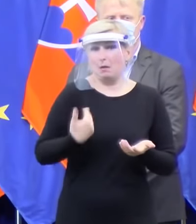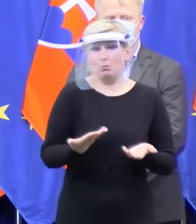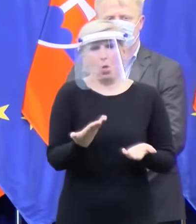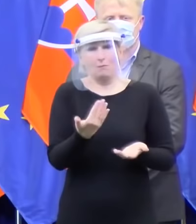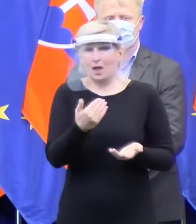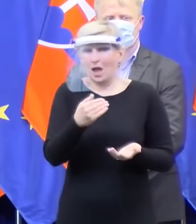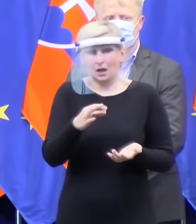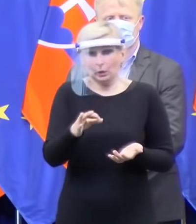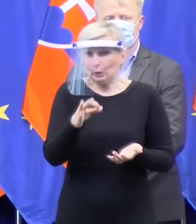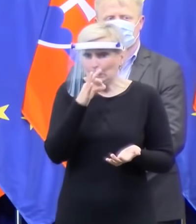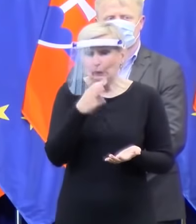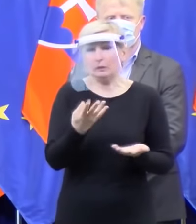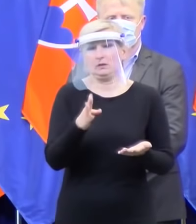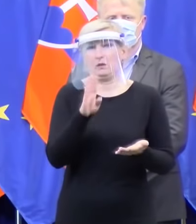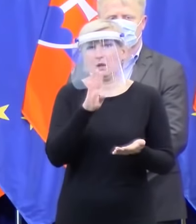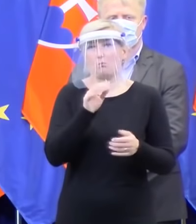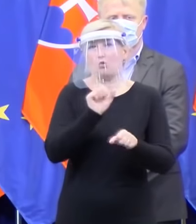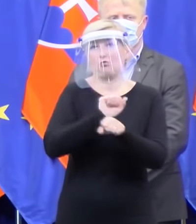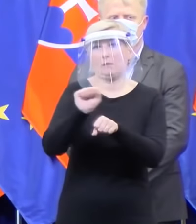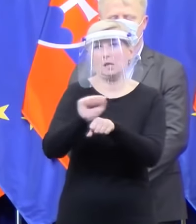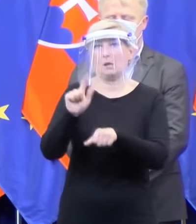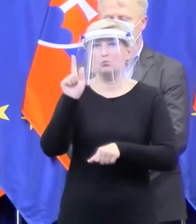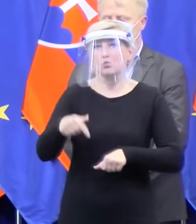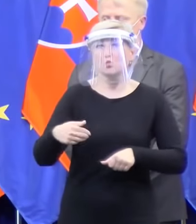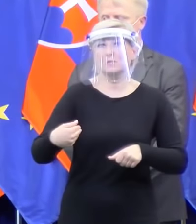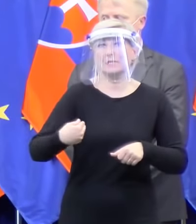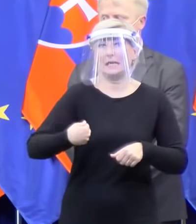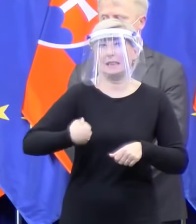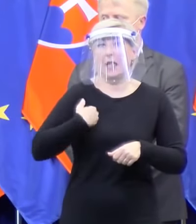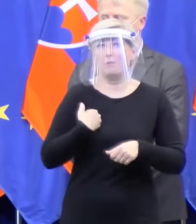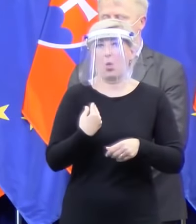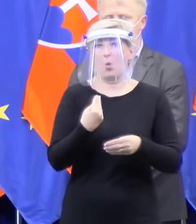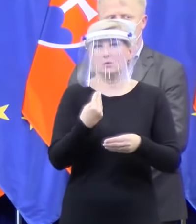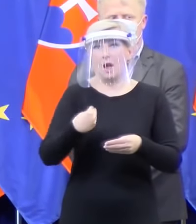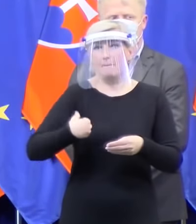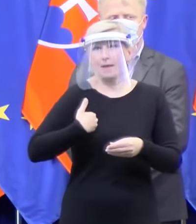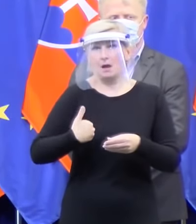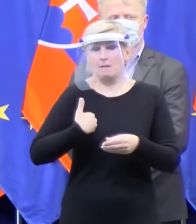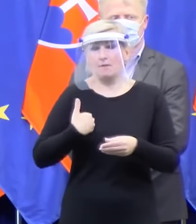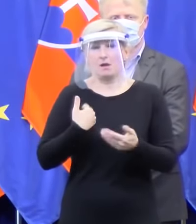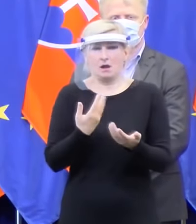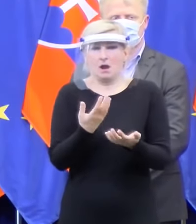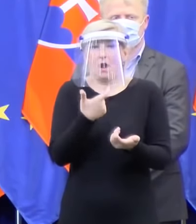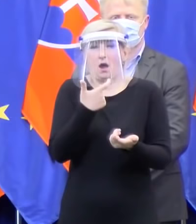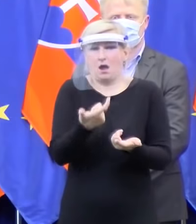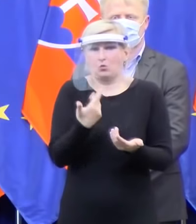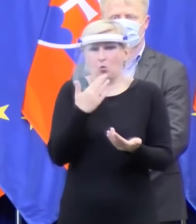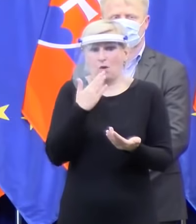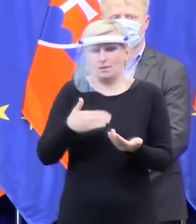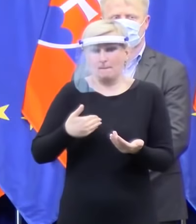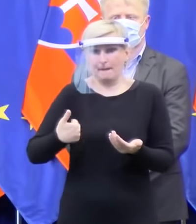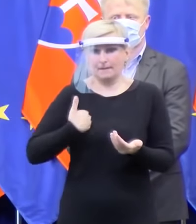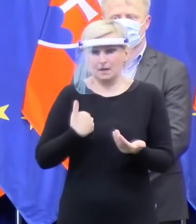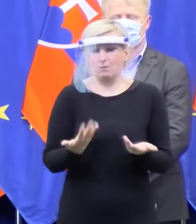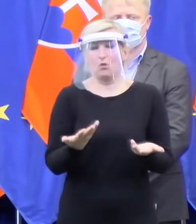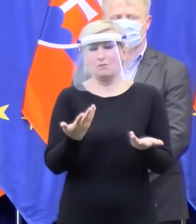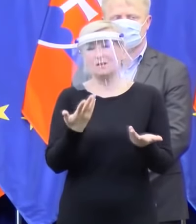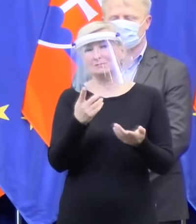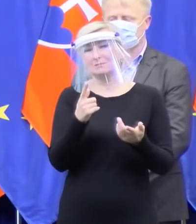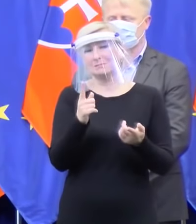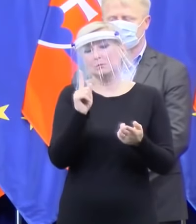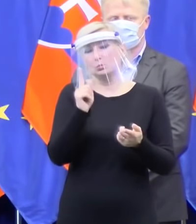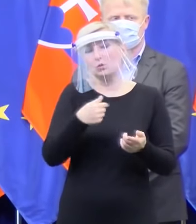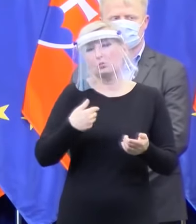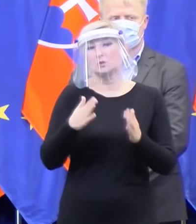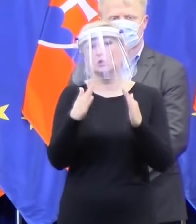zase ľudí nútiť, aby merali teplotu. Ale na razie si myslím, že najprv by sme sa mali pokúsiť to dosiahnuť a z domácnosti si tie teplomery zobrať a